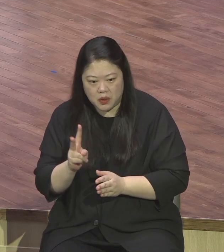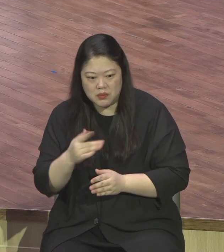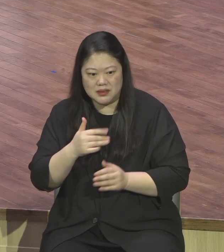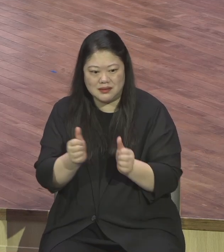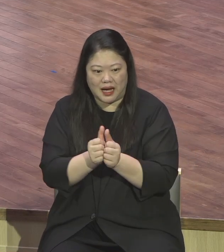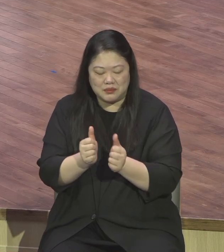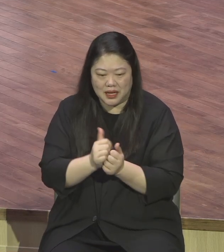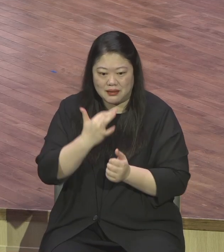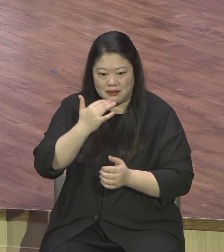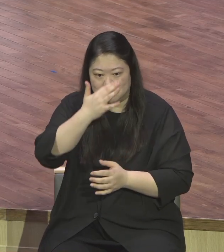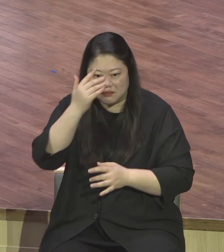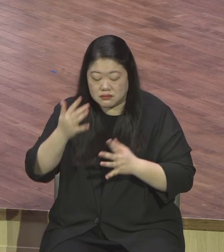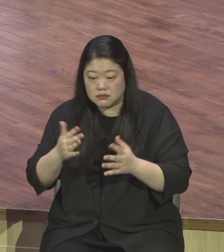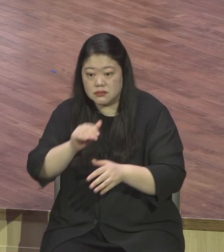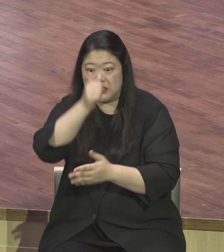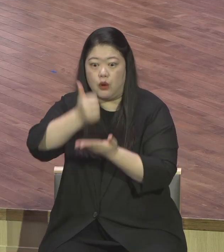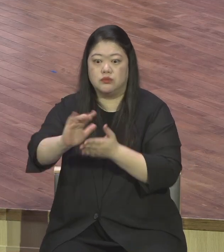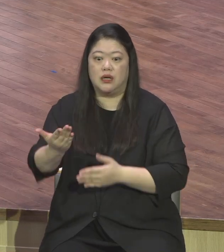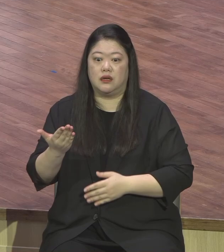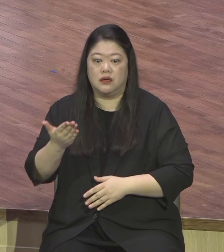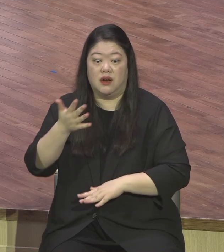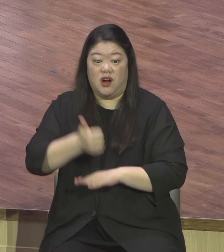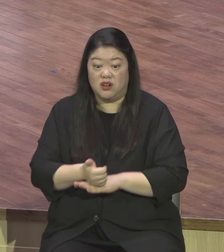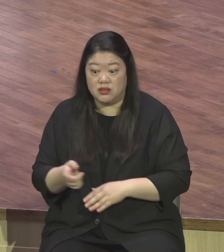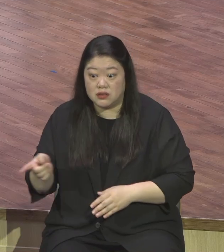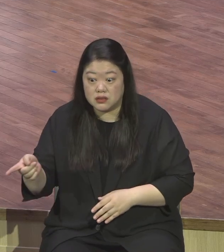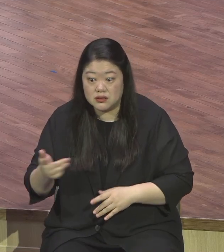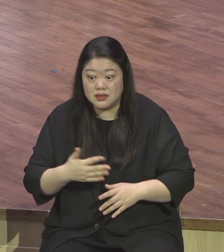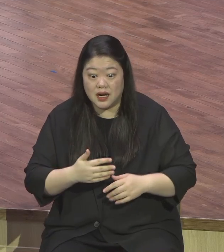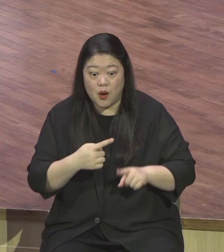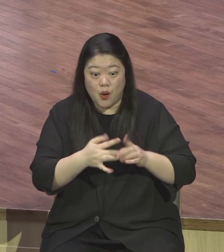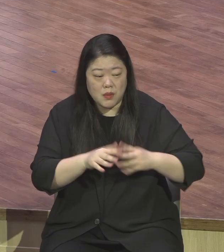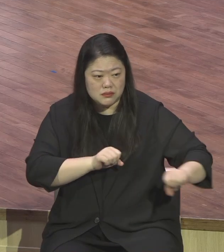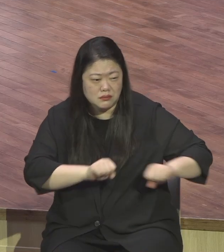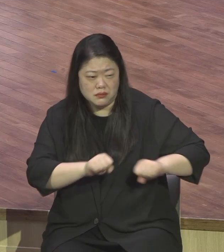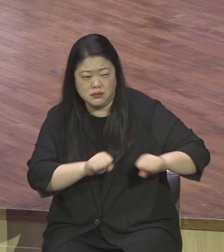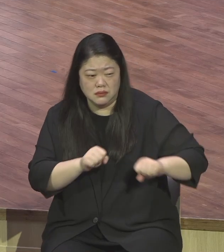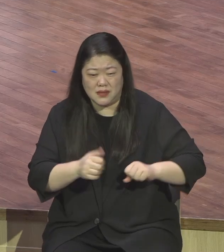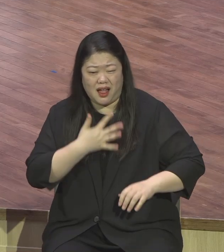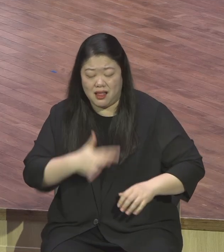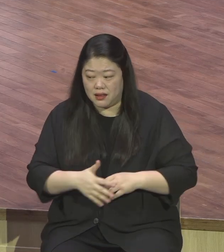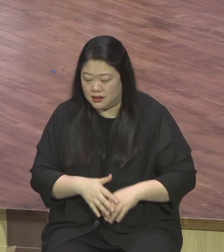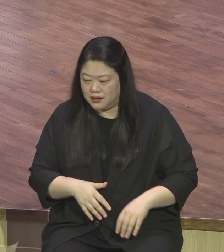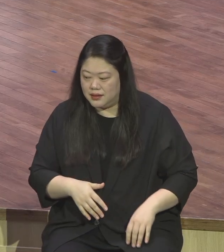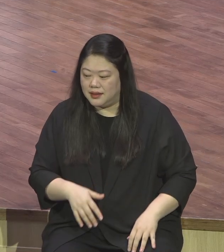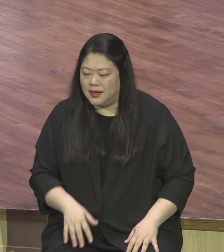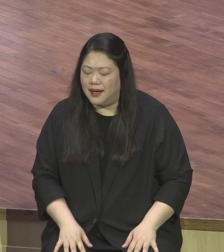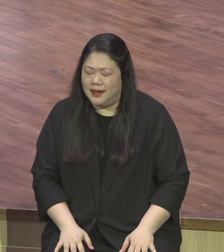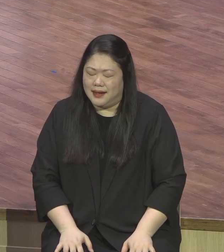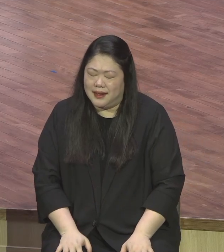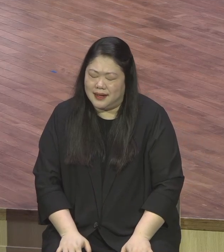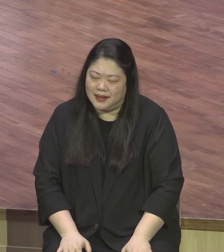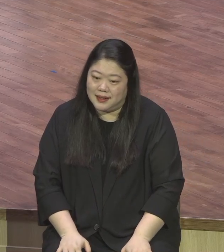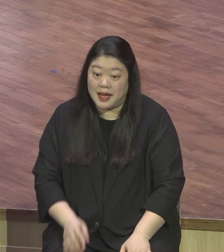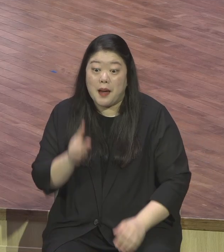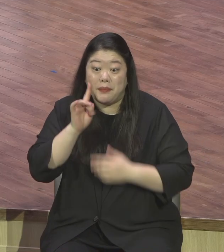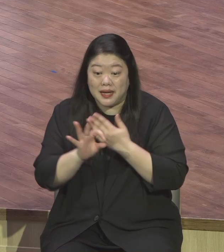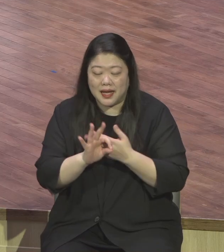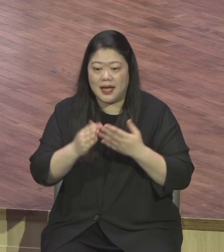중고등학 거쳐 쫙 거쳐서 교사도 하고 쫙 거치면 이거 딱 그냥 떨어질 텐데 이런 걸 안 해보니까 성은